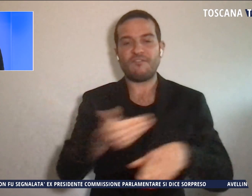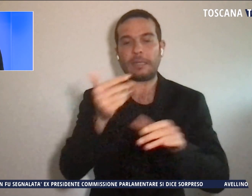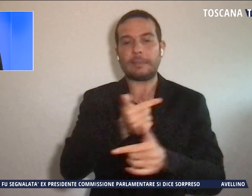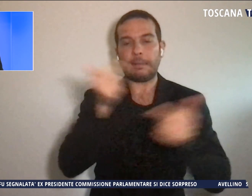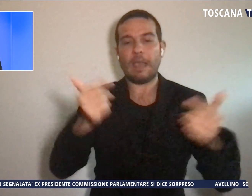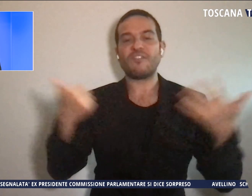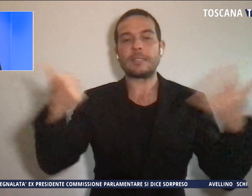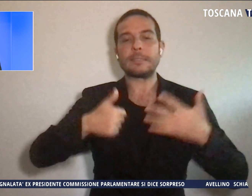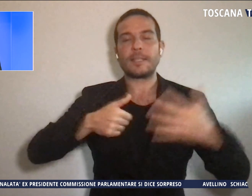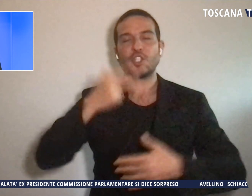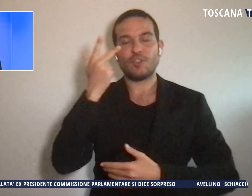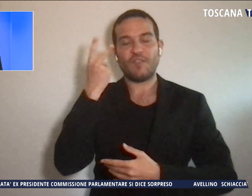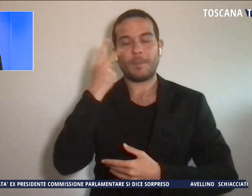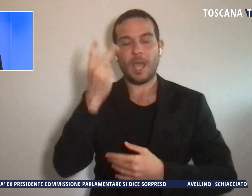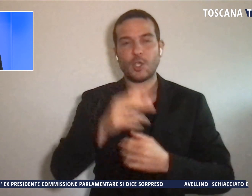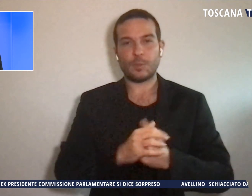febbraio.